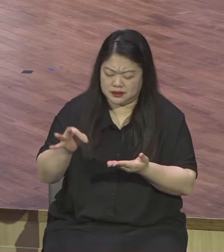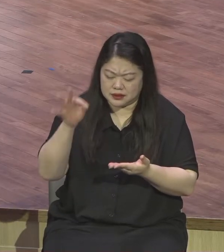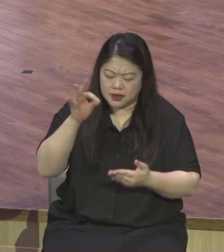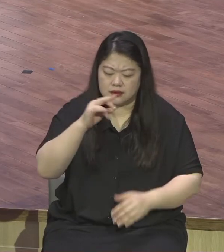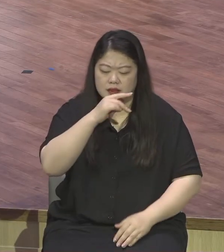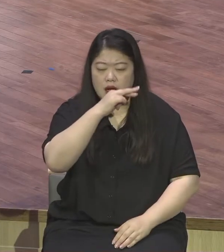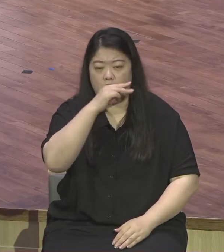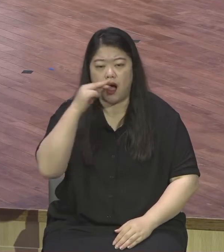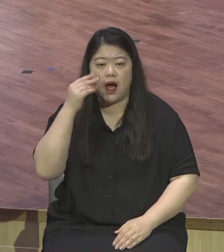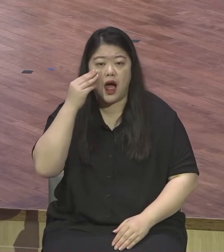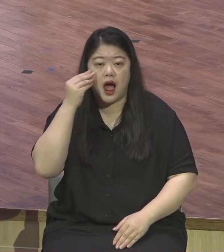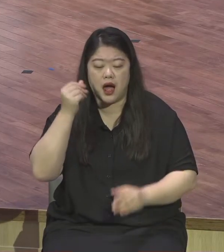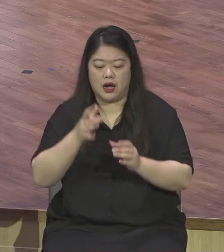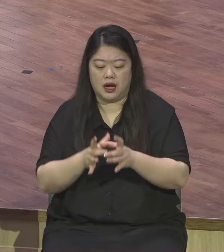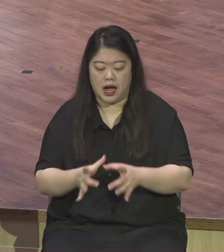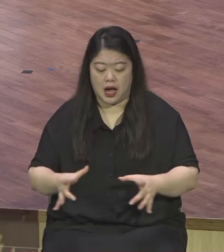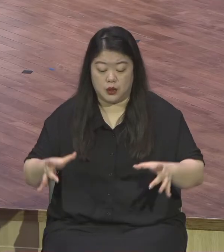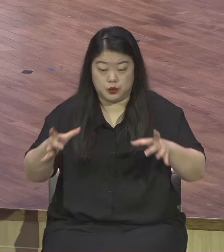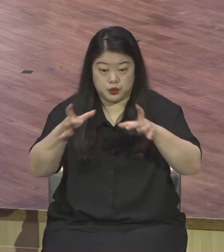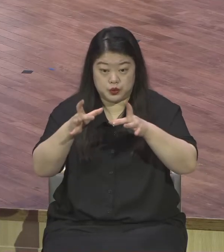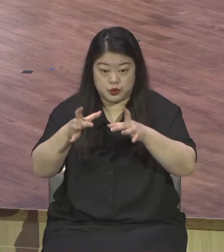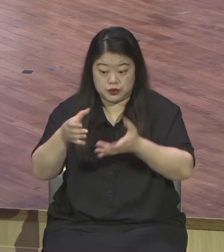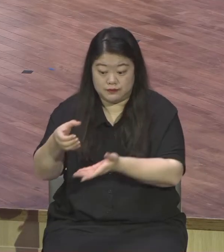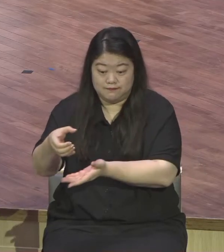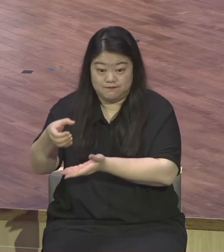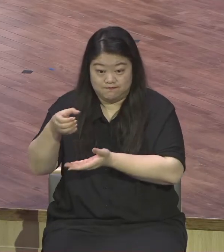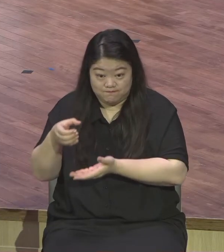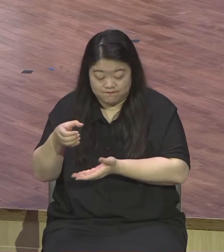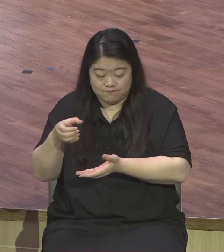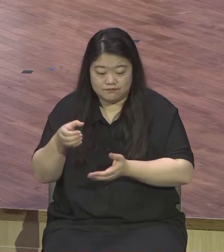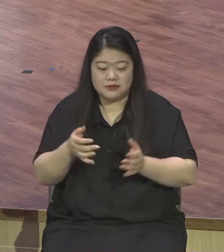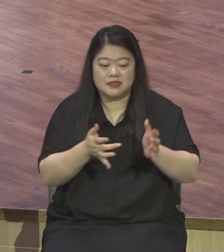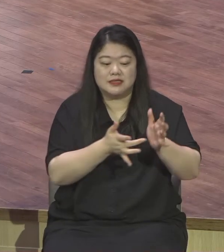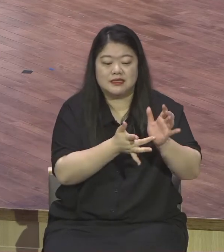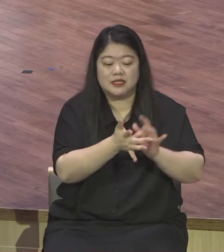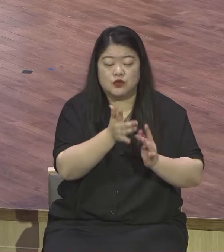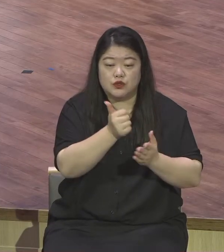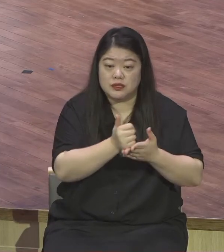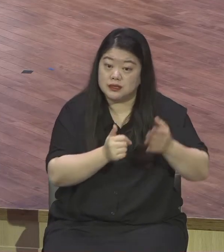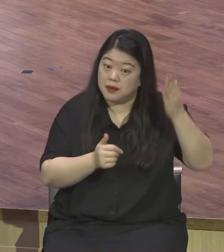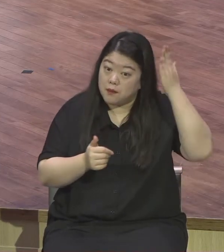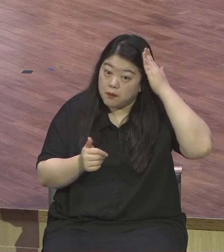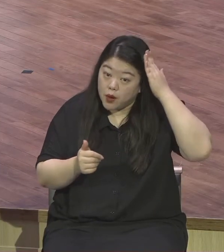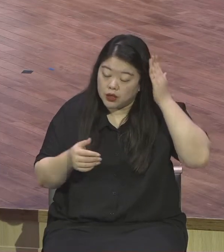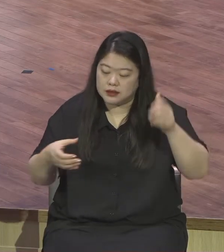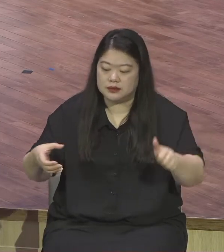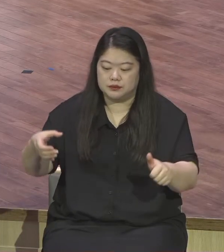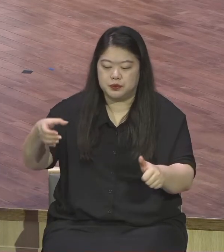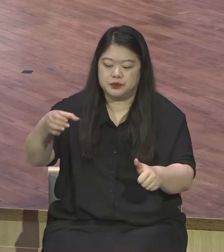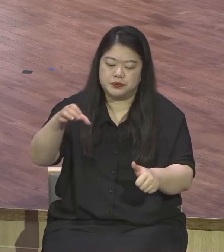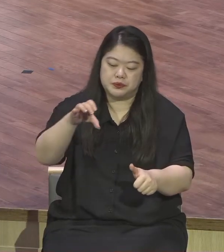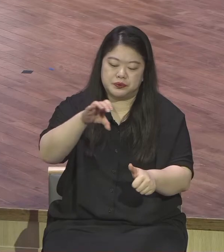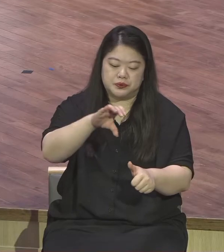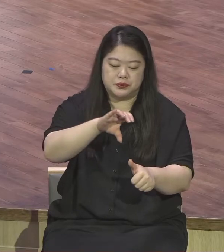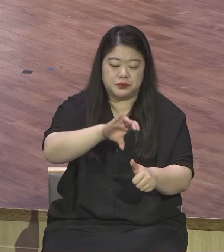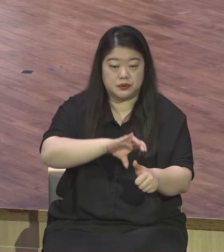예수님의 머리에 붓는 사건이 일어났습니다. 이 사건이 얼마나 기념비적인